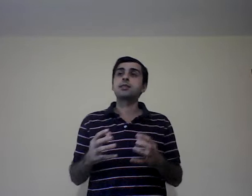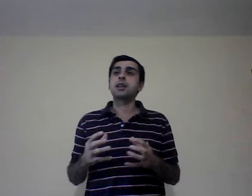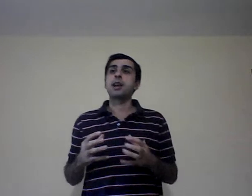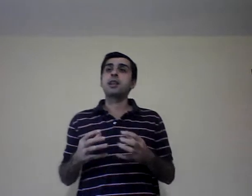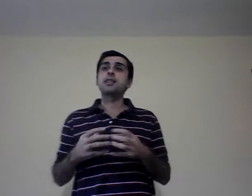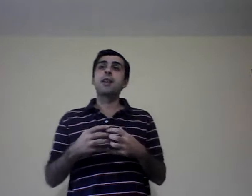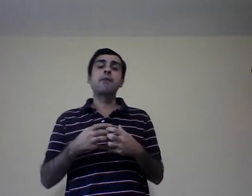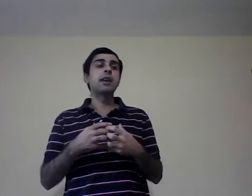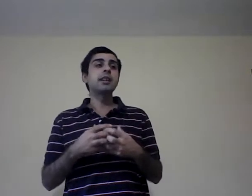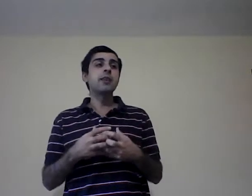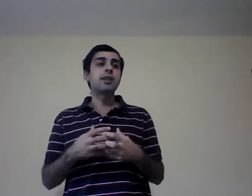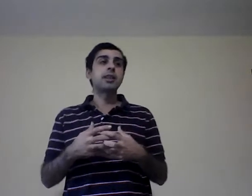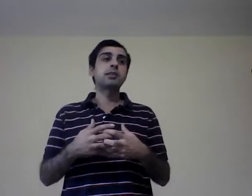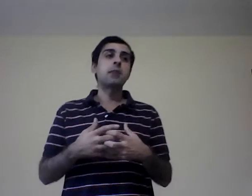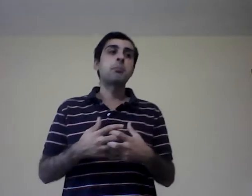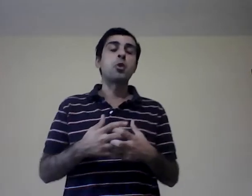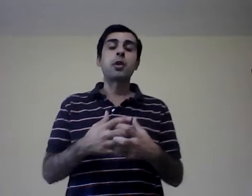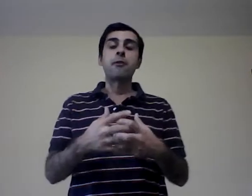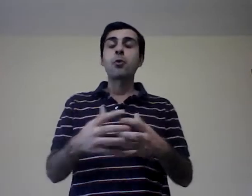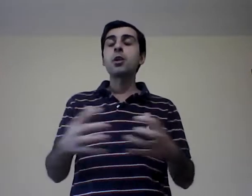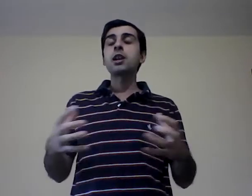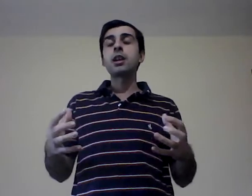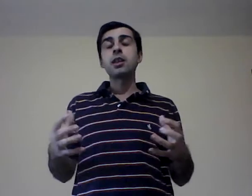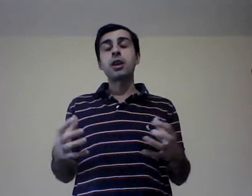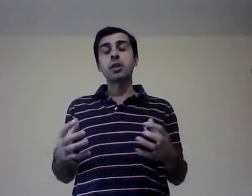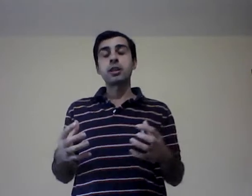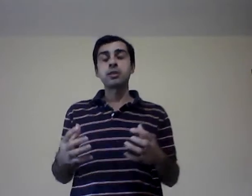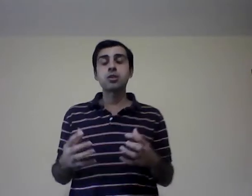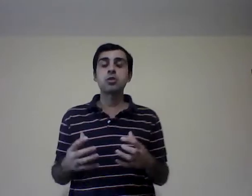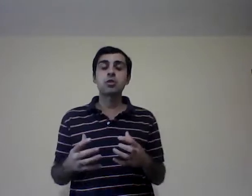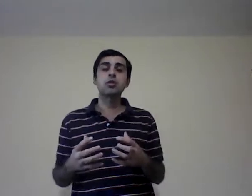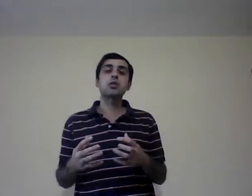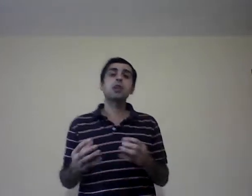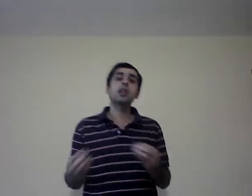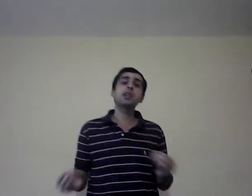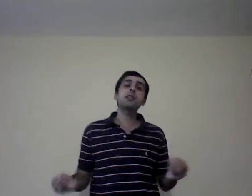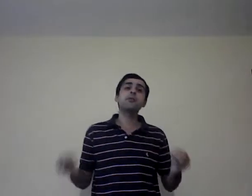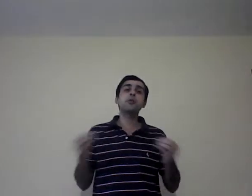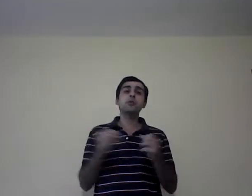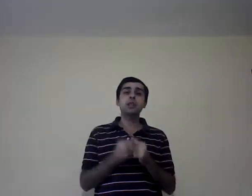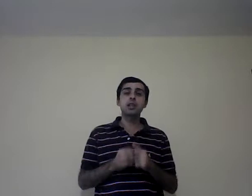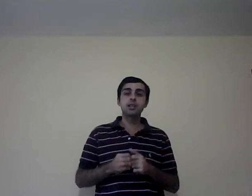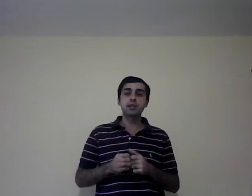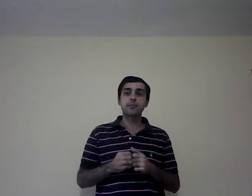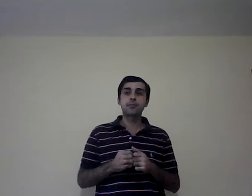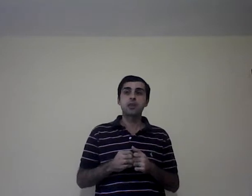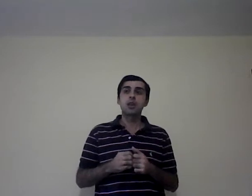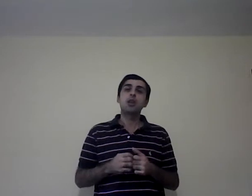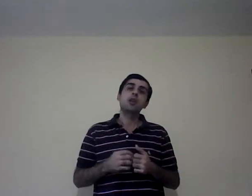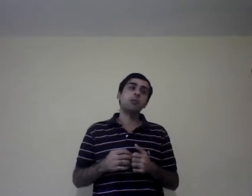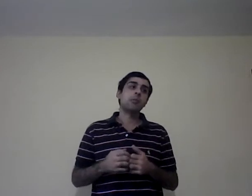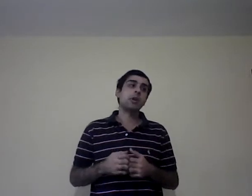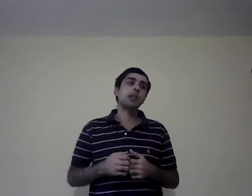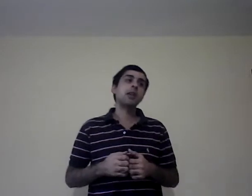aquellas variables que están por afuera de la organización y que influyen en ellas. Como por ejemplo,